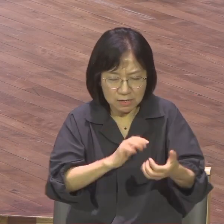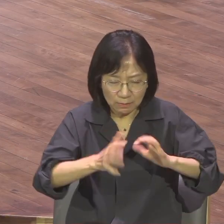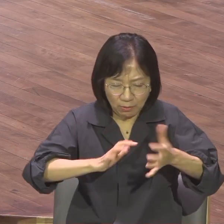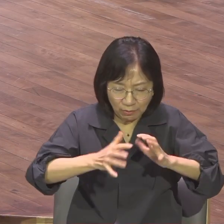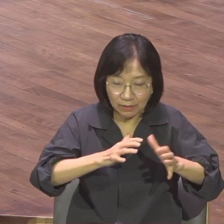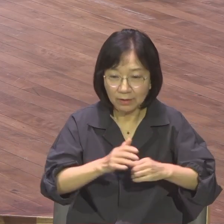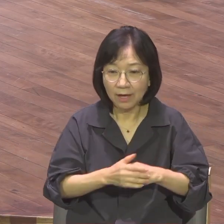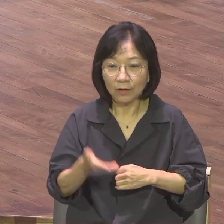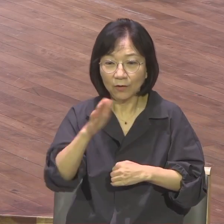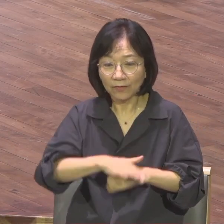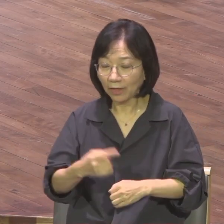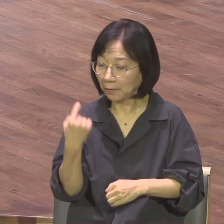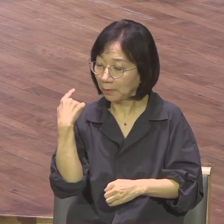랩몬트들이 막 바글바글 거리는 거예요.